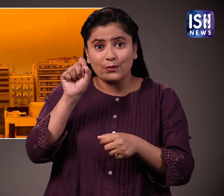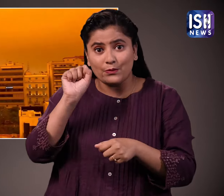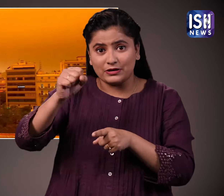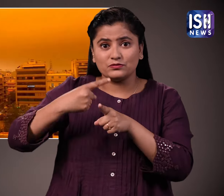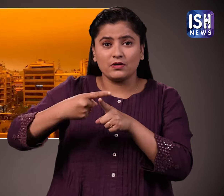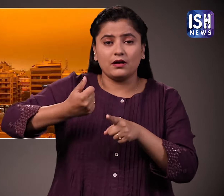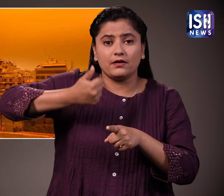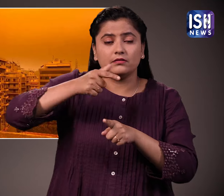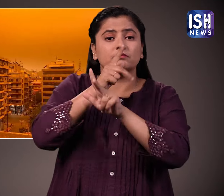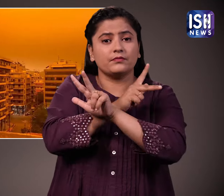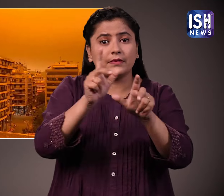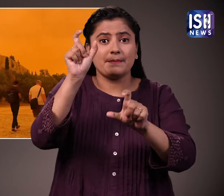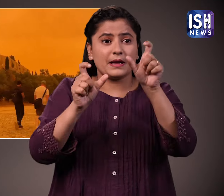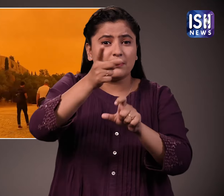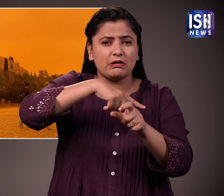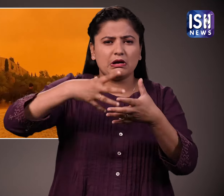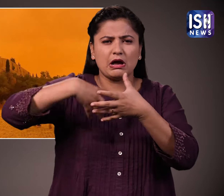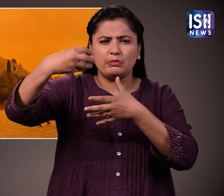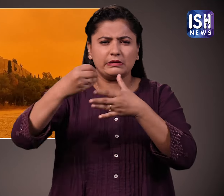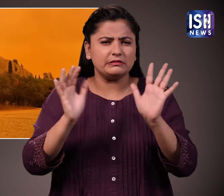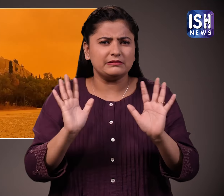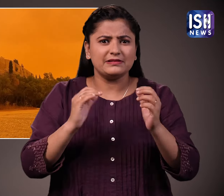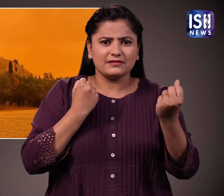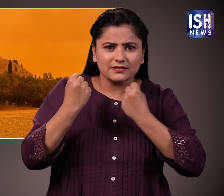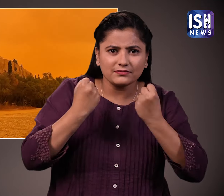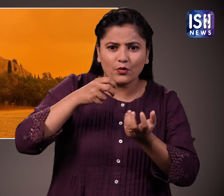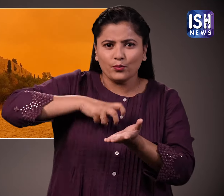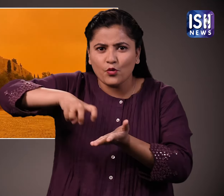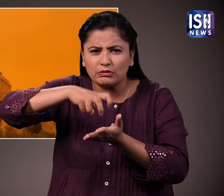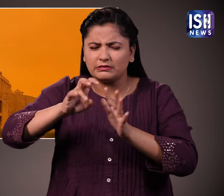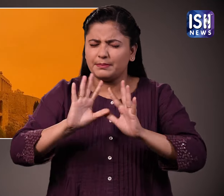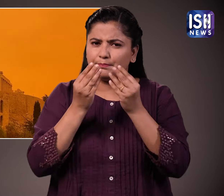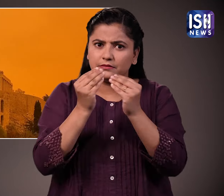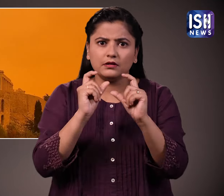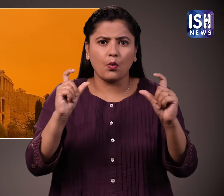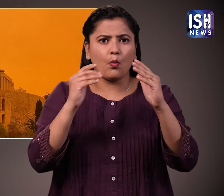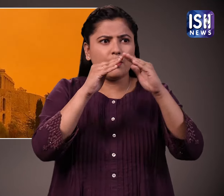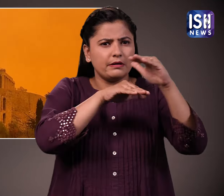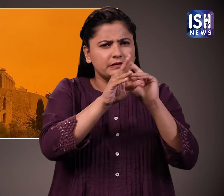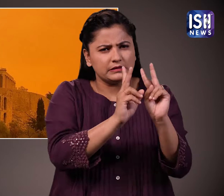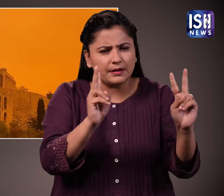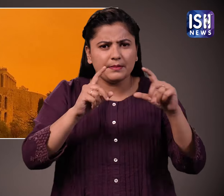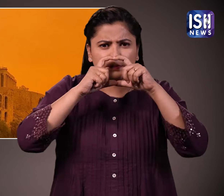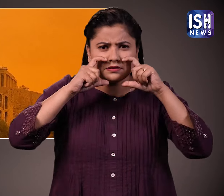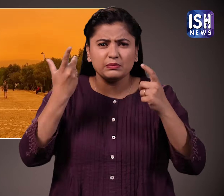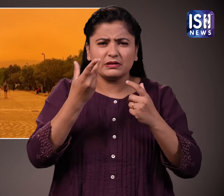स्थानी अधिकारों ने नागरिकों से घर के अंदर रहने मास पहनने के लिए का ताकि दूल से प्रभावित होने से वे बज सके